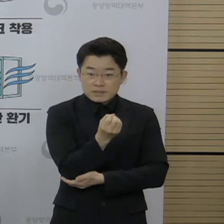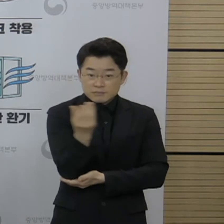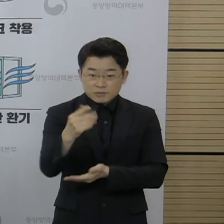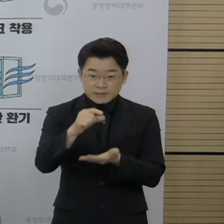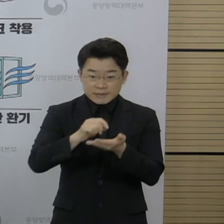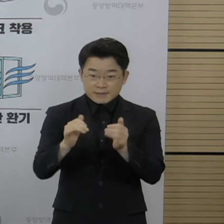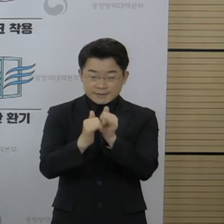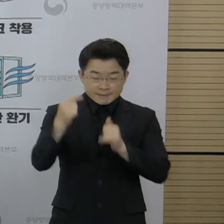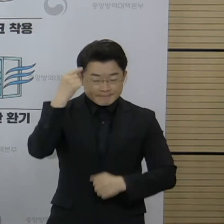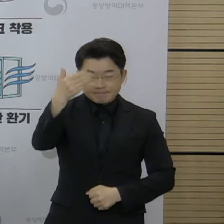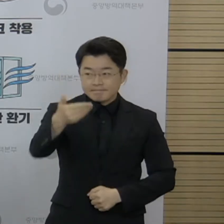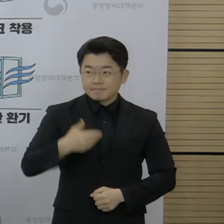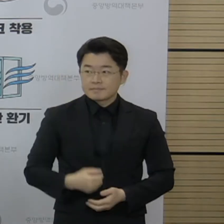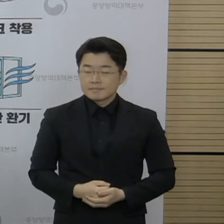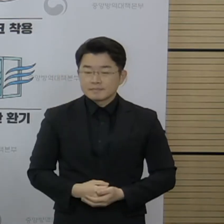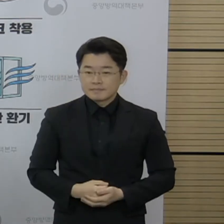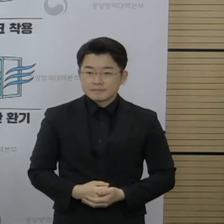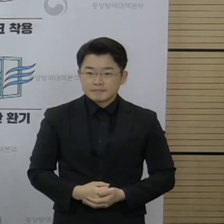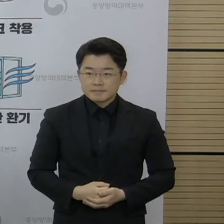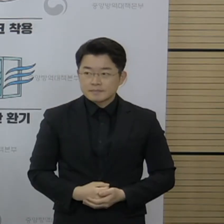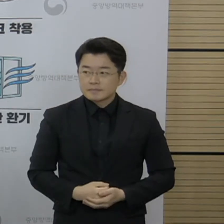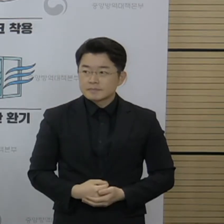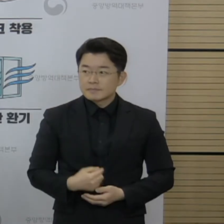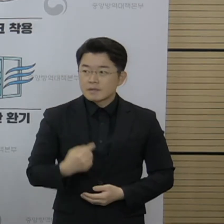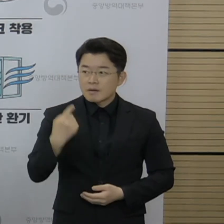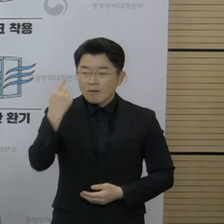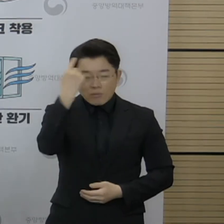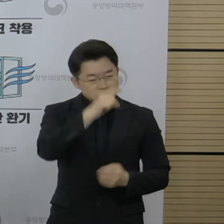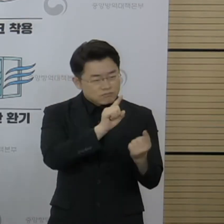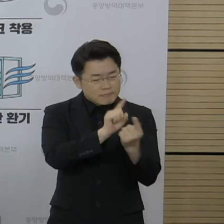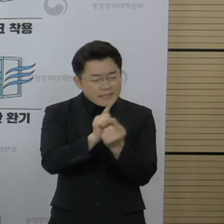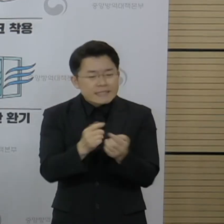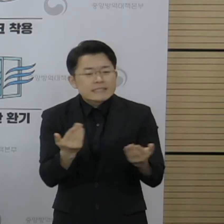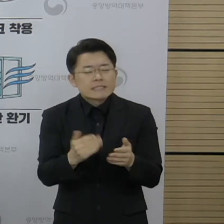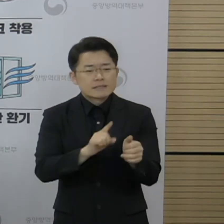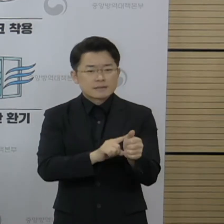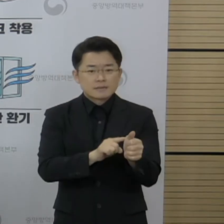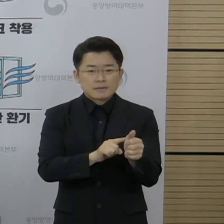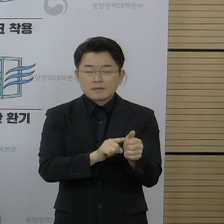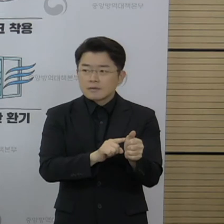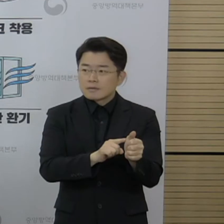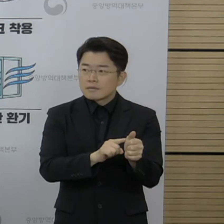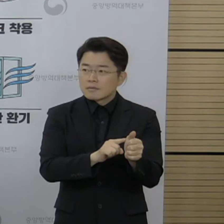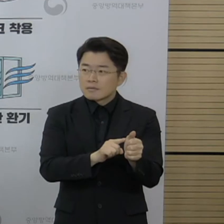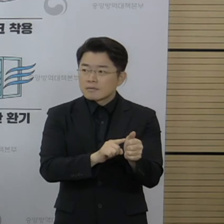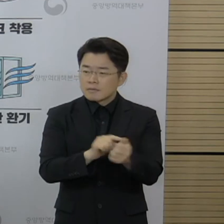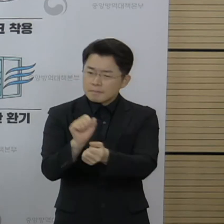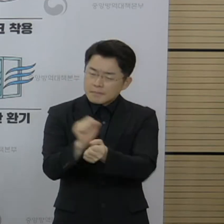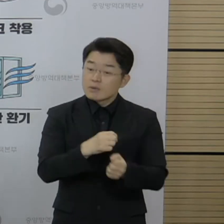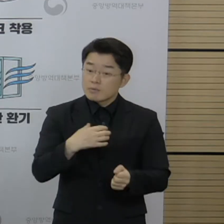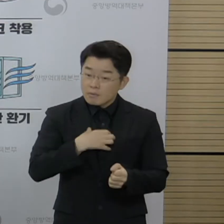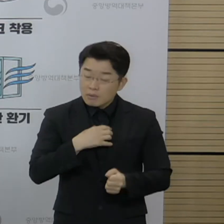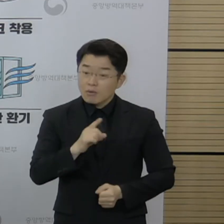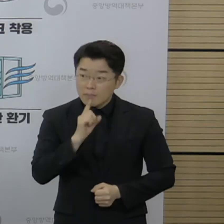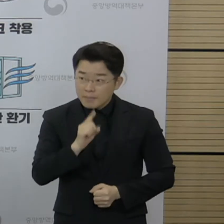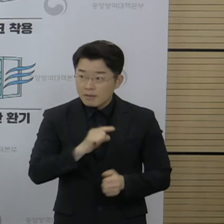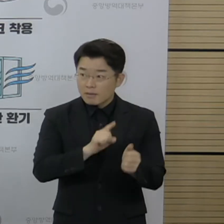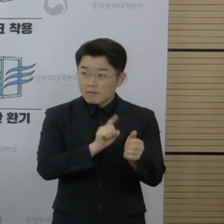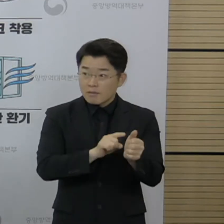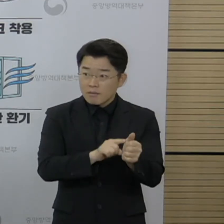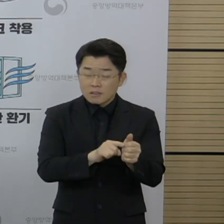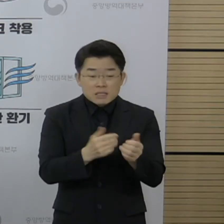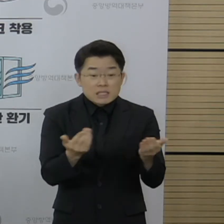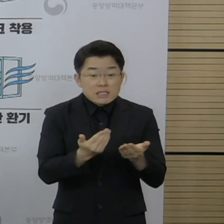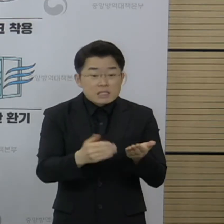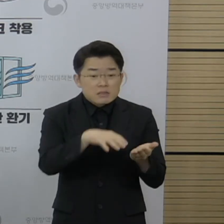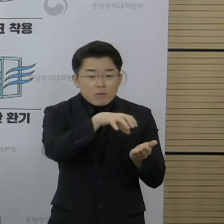직군과 관련돼서 또 질문 주셨습니다. 한국일보 임소영 기자님 질문이 이스라엘이 공급하는 70만 회분이